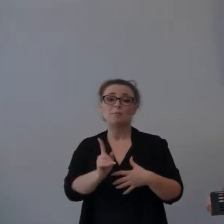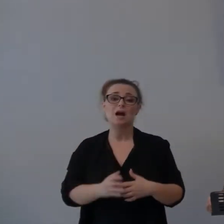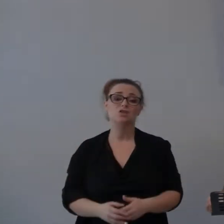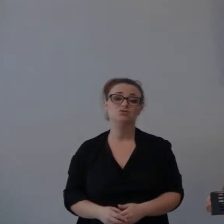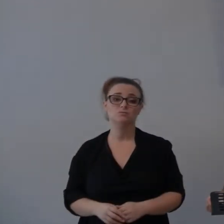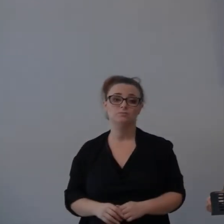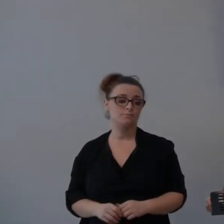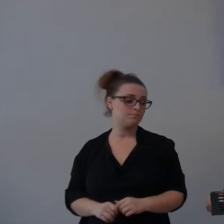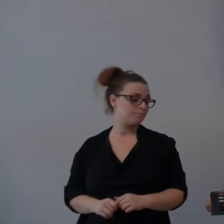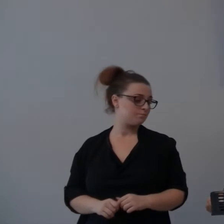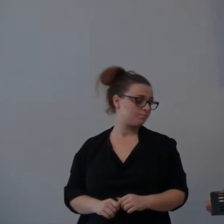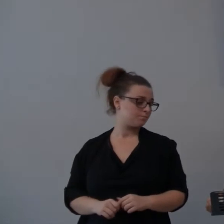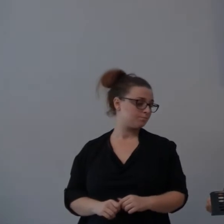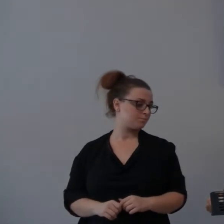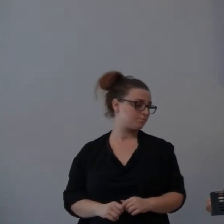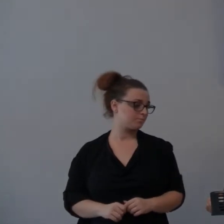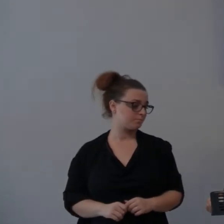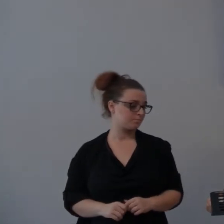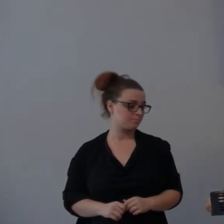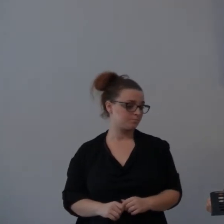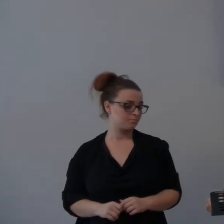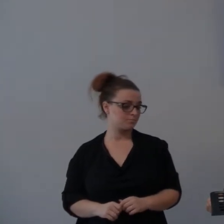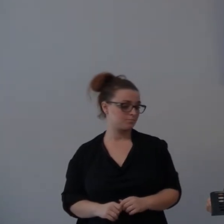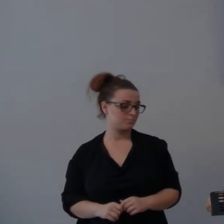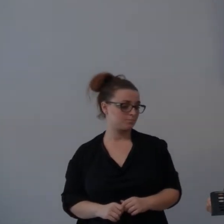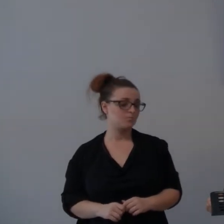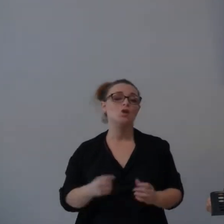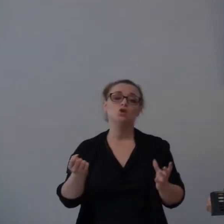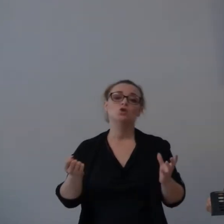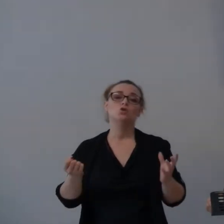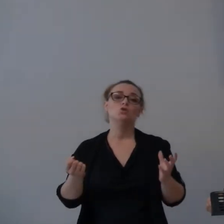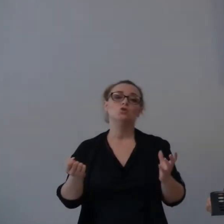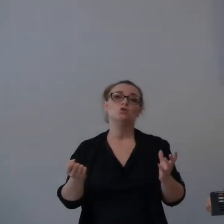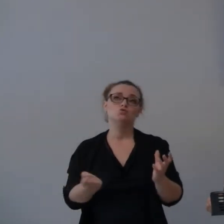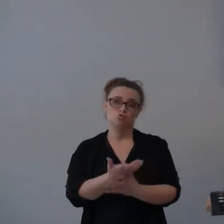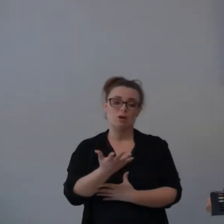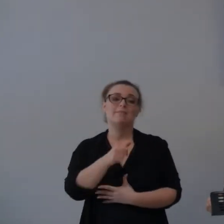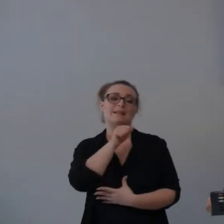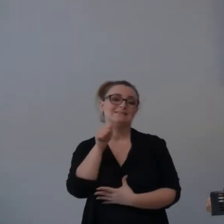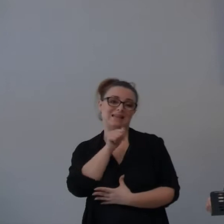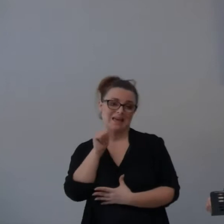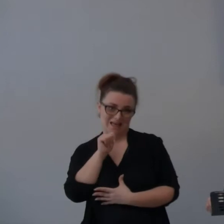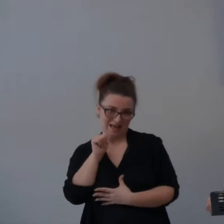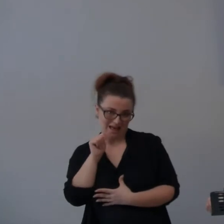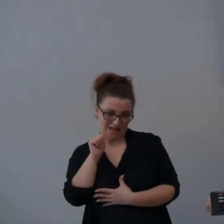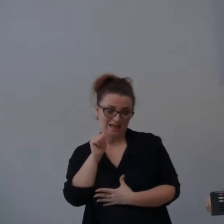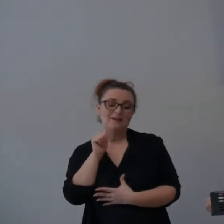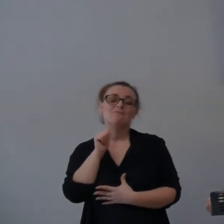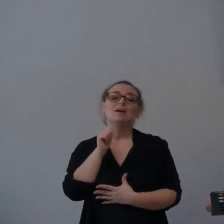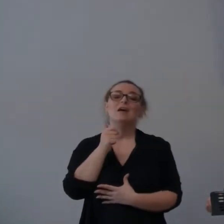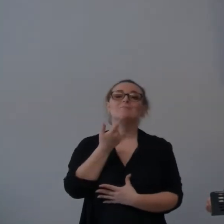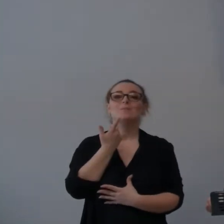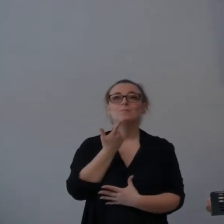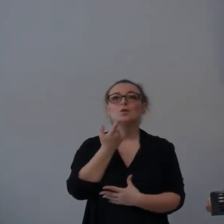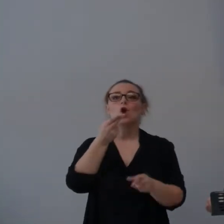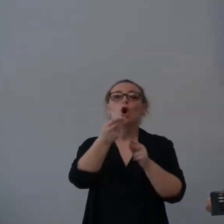usare correzioni verso quelli che ama,